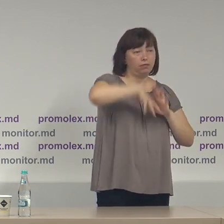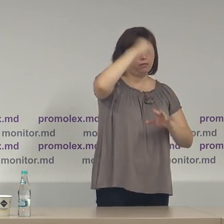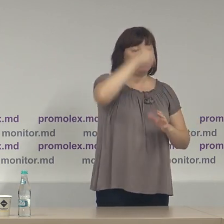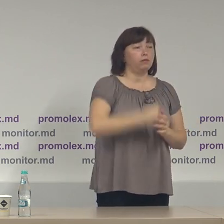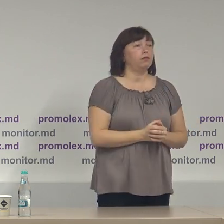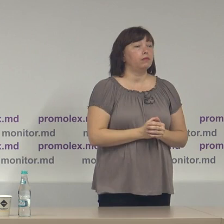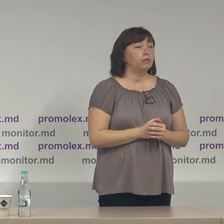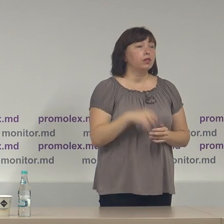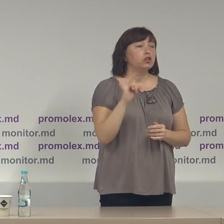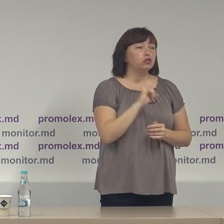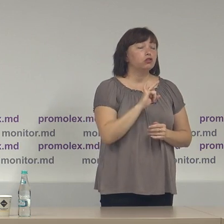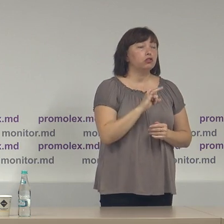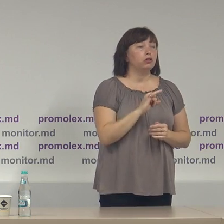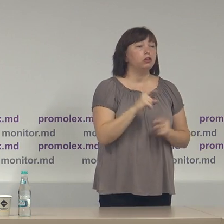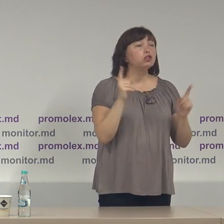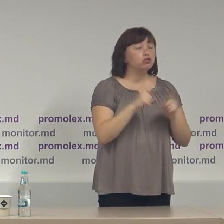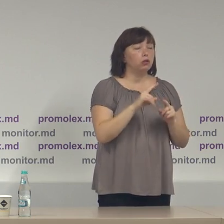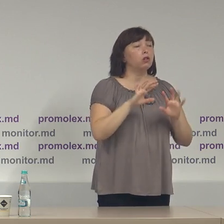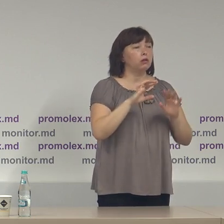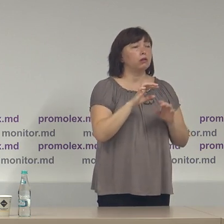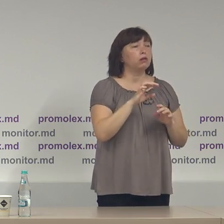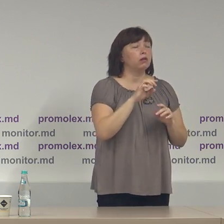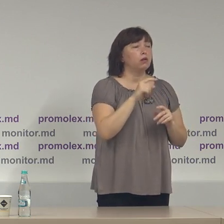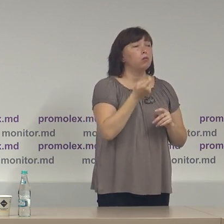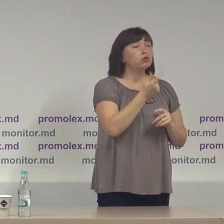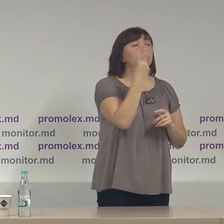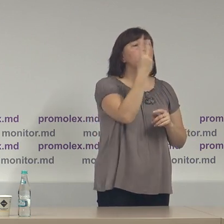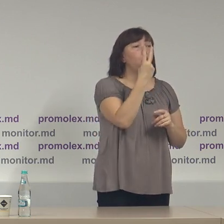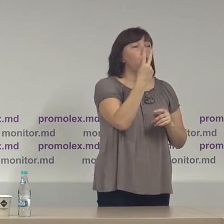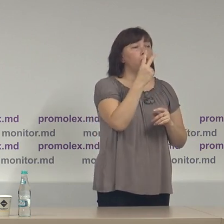și cel puțin două cazuri în care